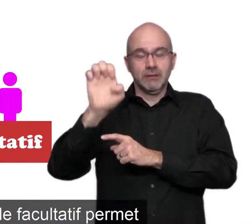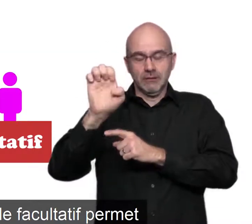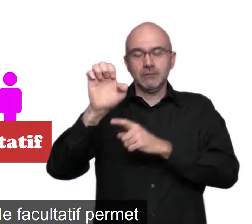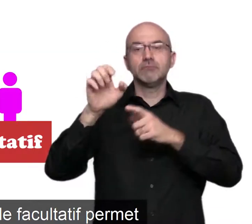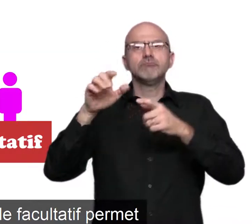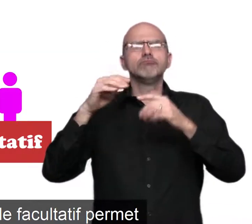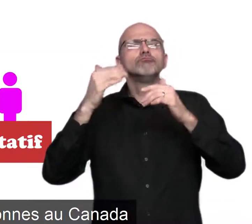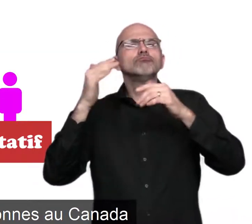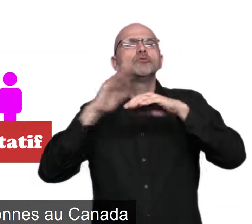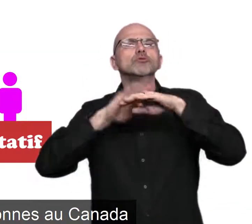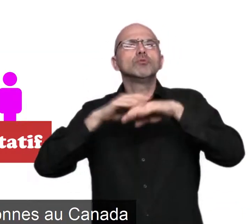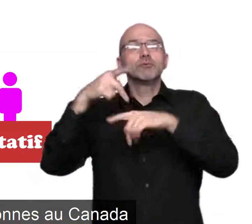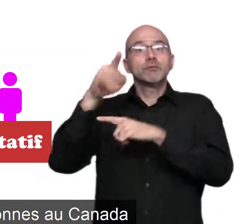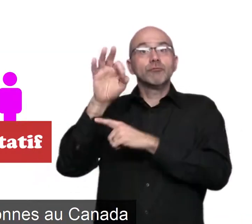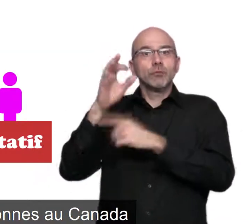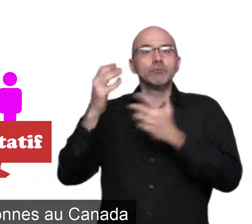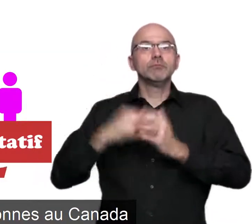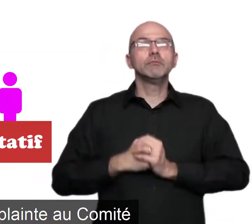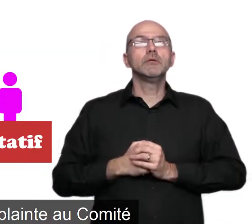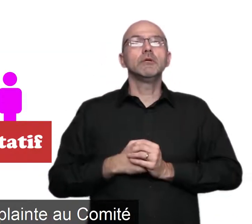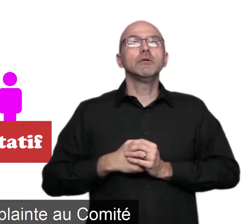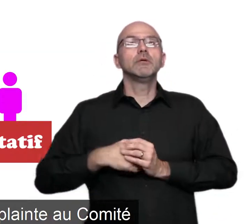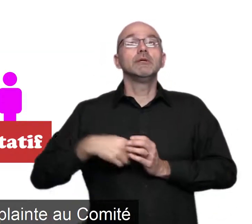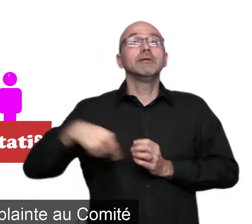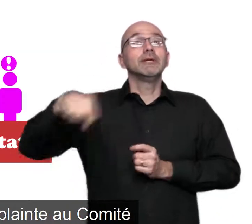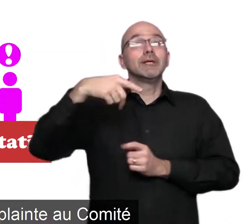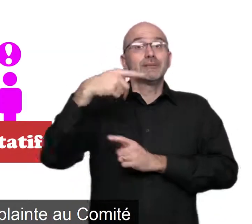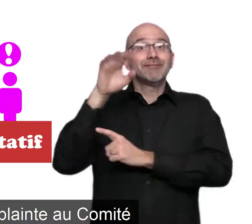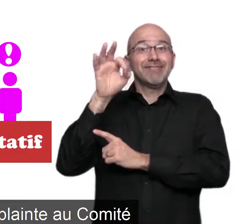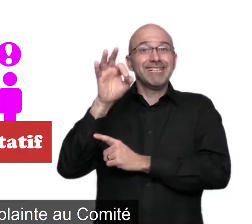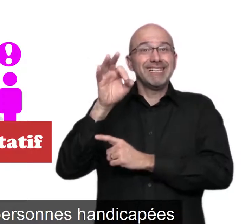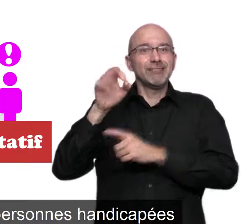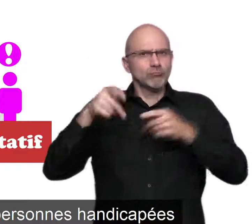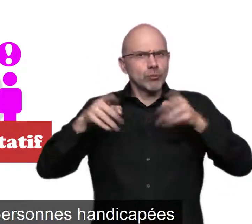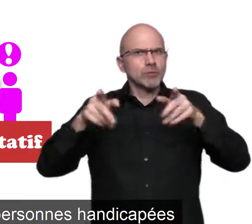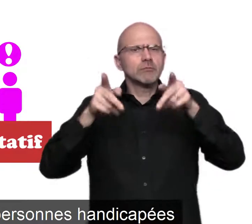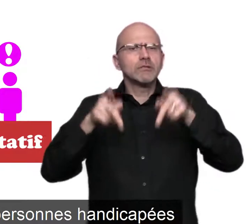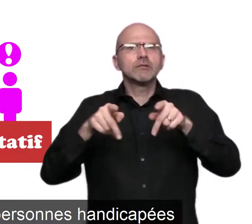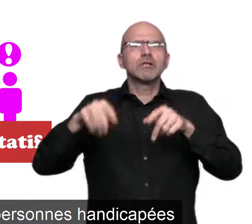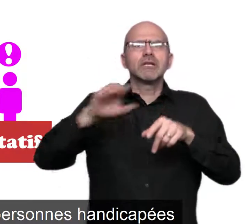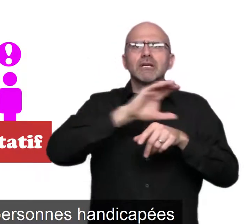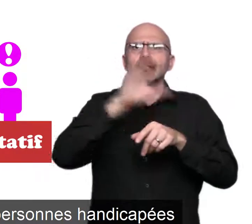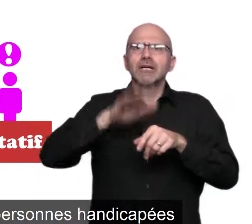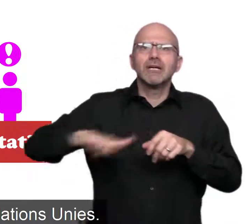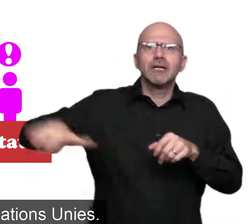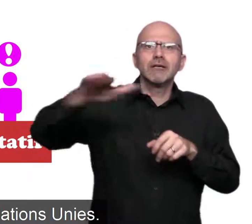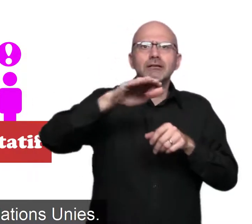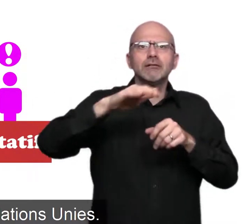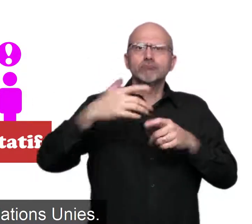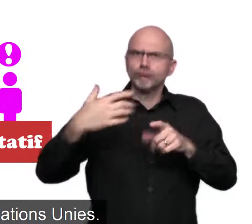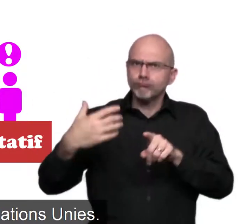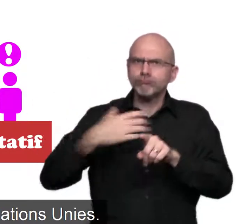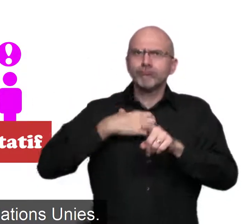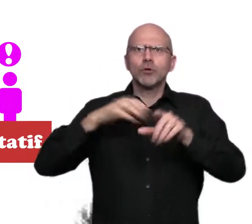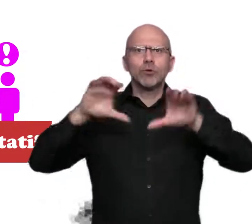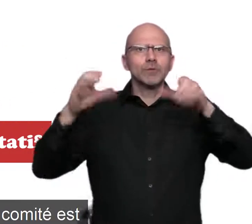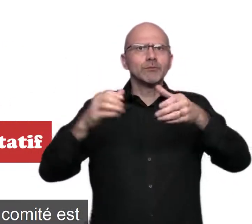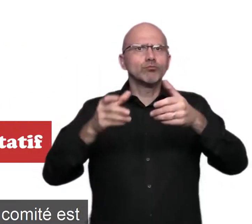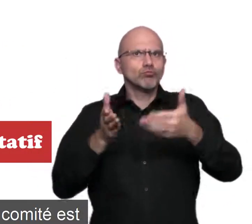permet aux personnes au Canada de porter plainte aux Communités des droits des personnes handicapées des Nations Unies. Cette